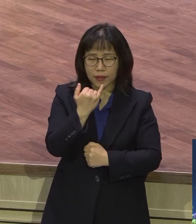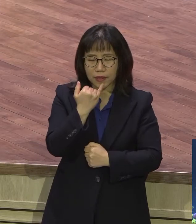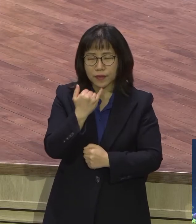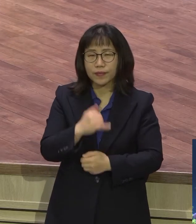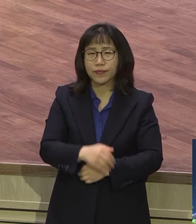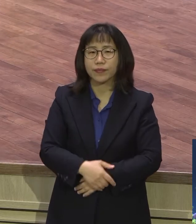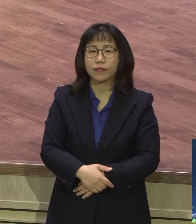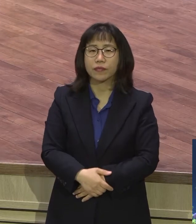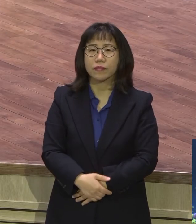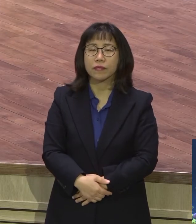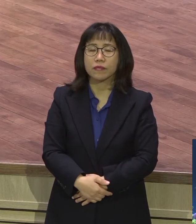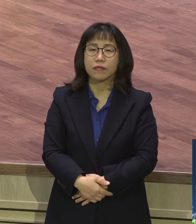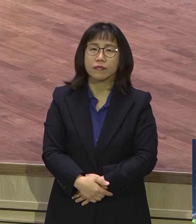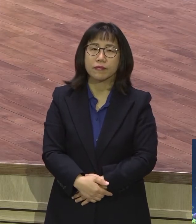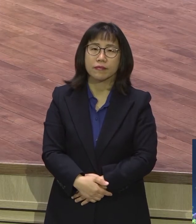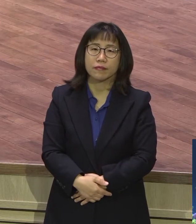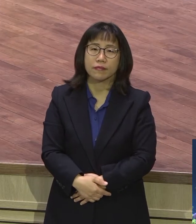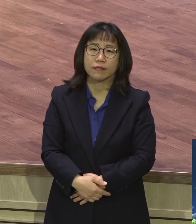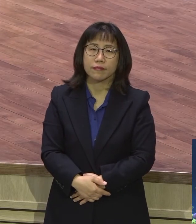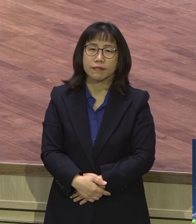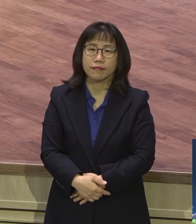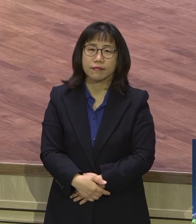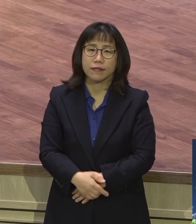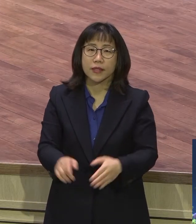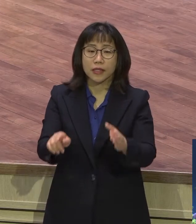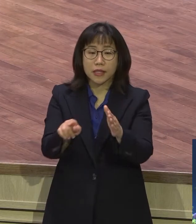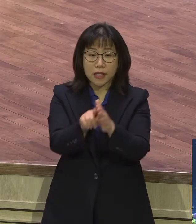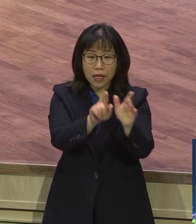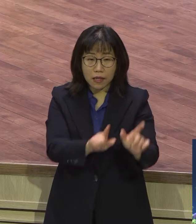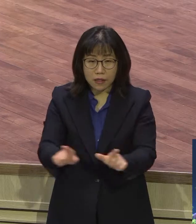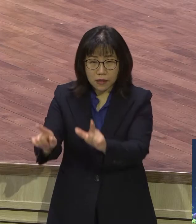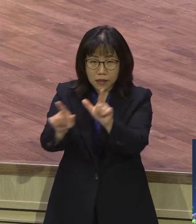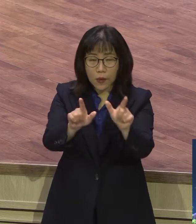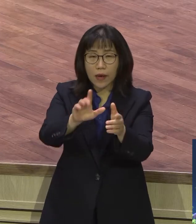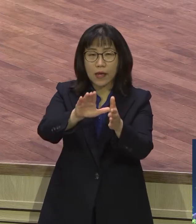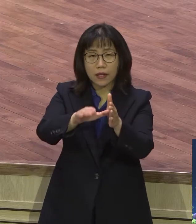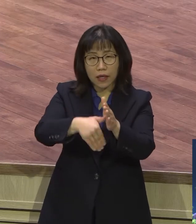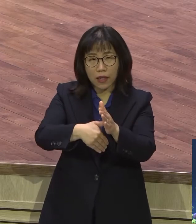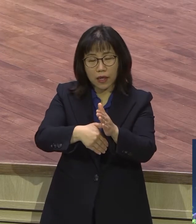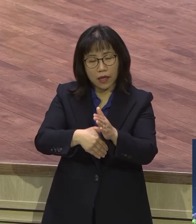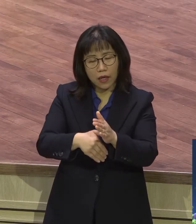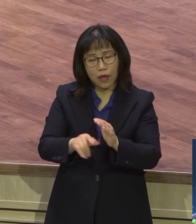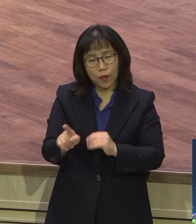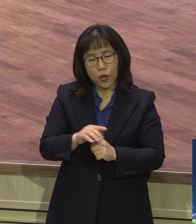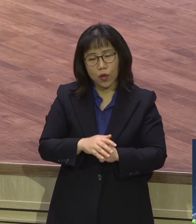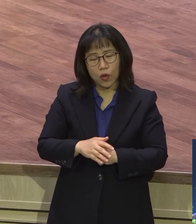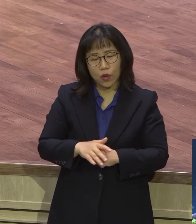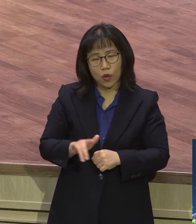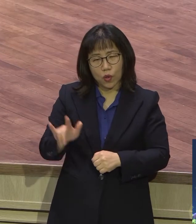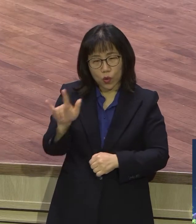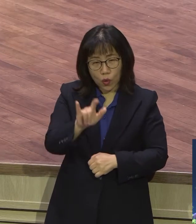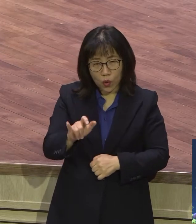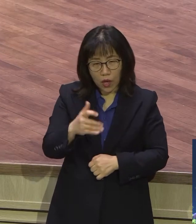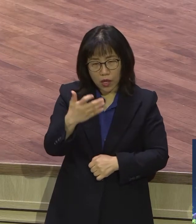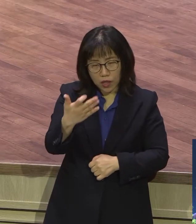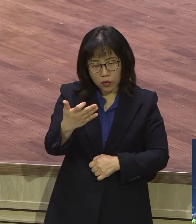우리가 신앙의 시행을 하다보면 코로나19 이 사태와 같은 그런